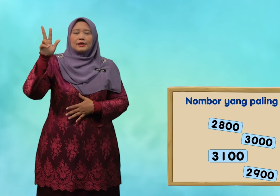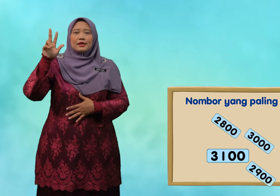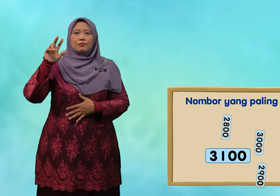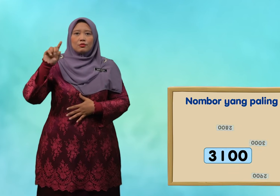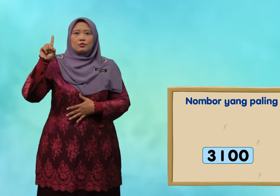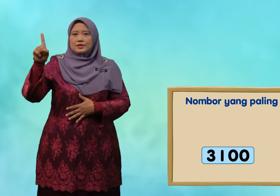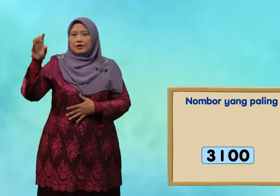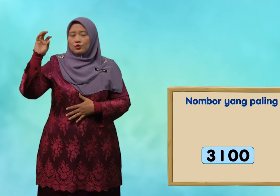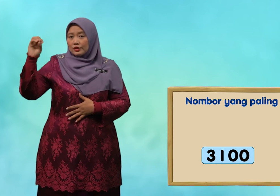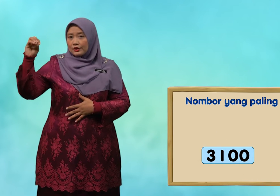,100.